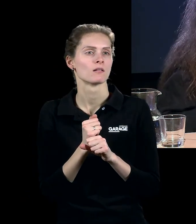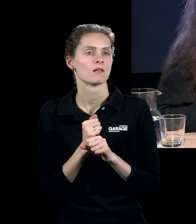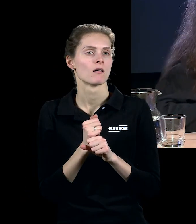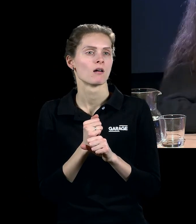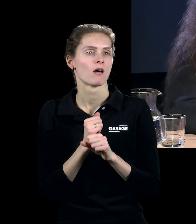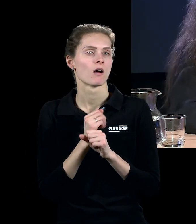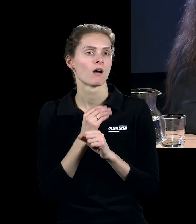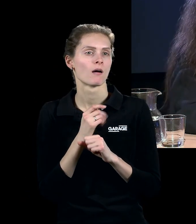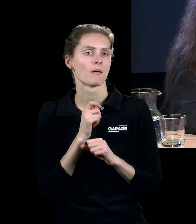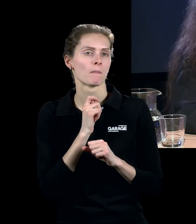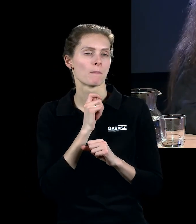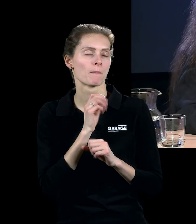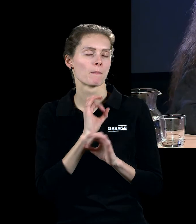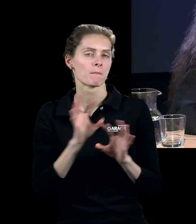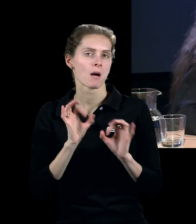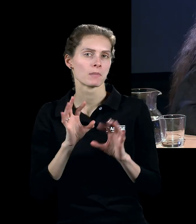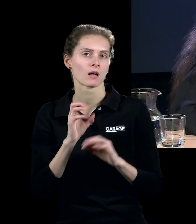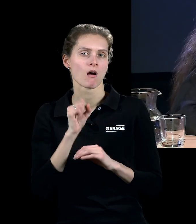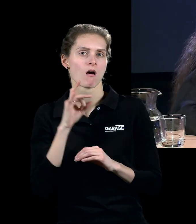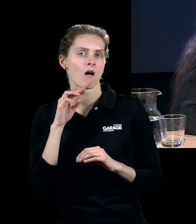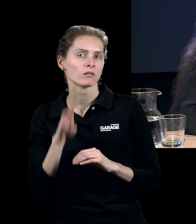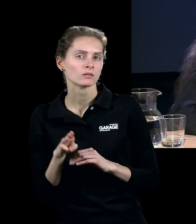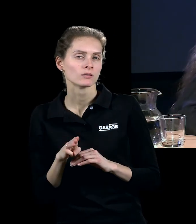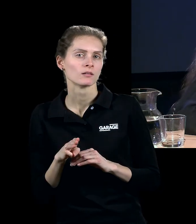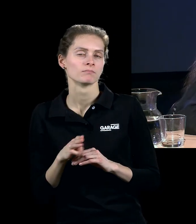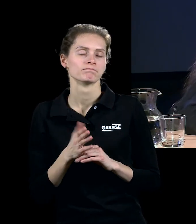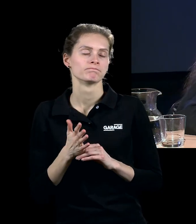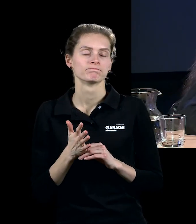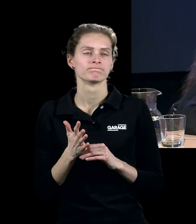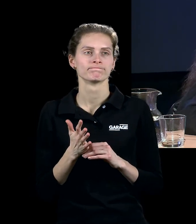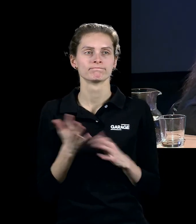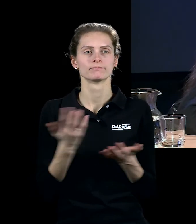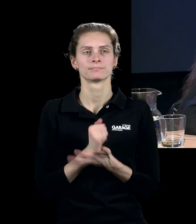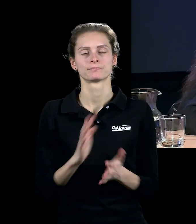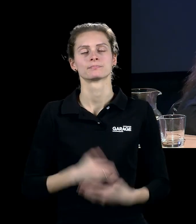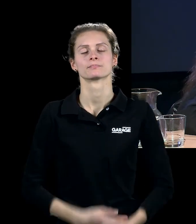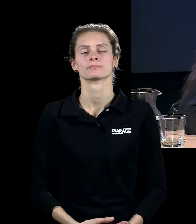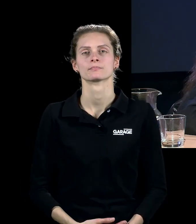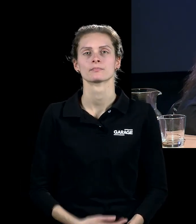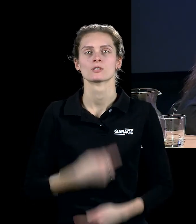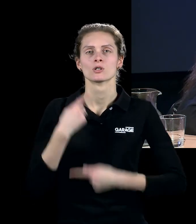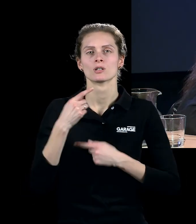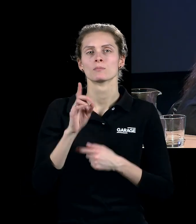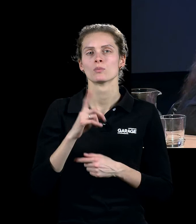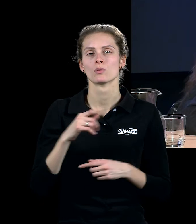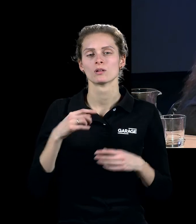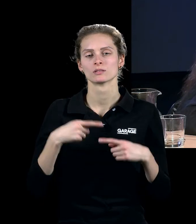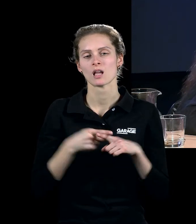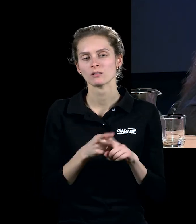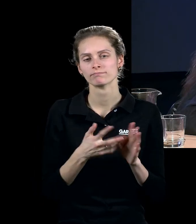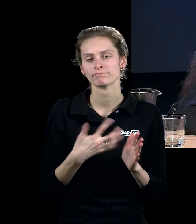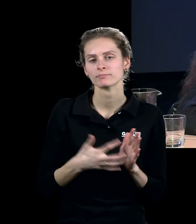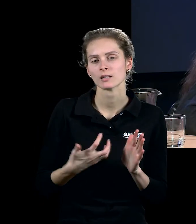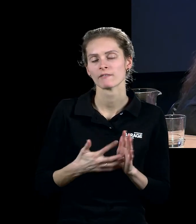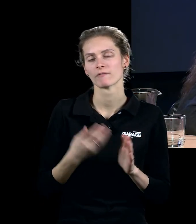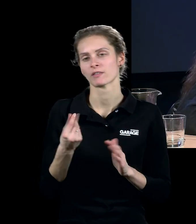стен и здания. То, что тогда не получилось по техническим и финансовым причинам его